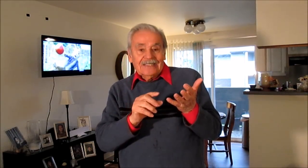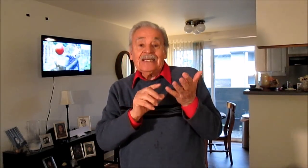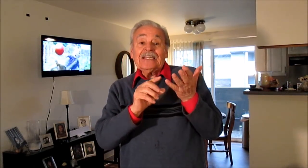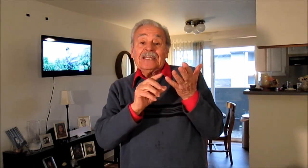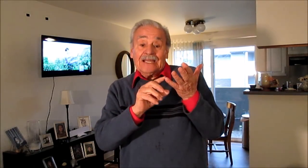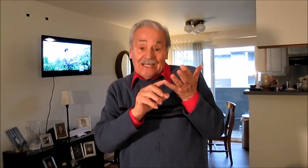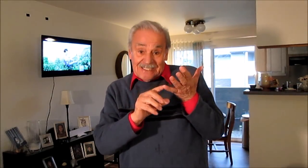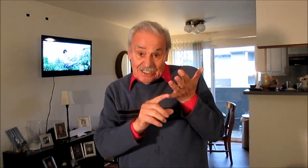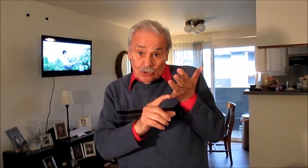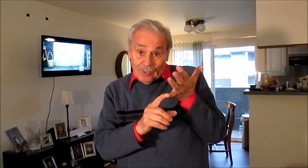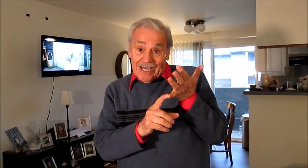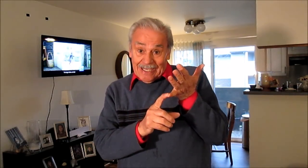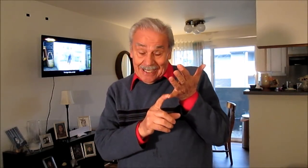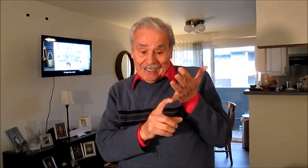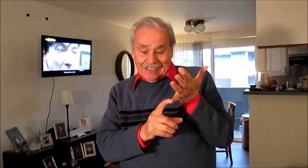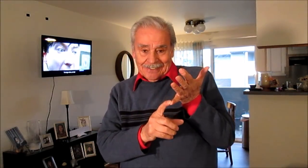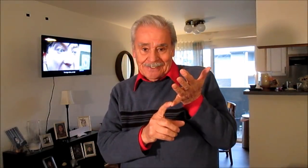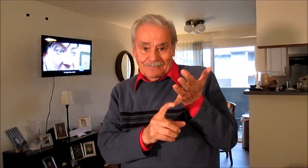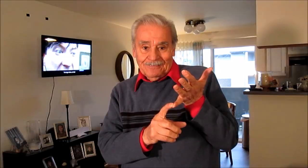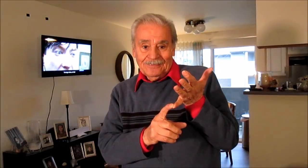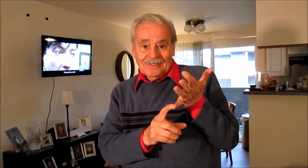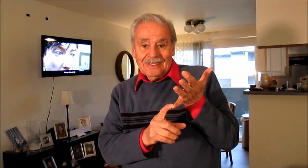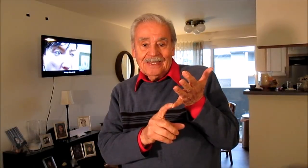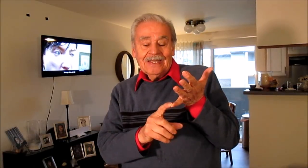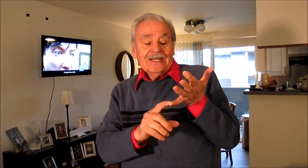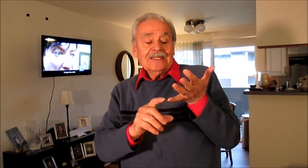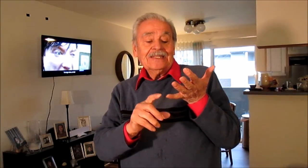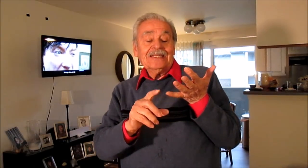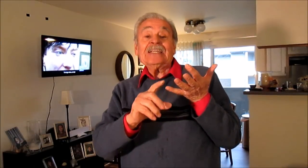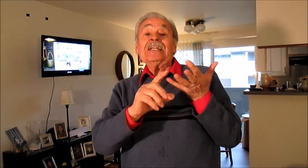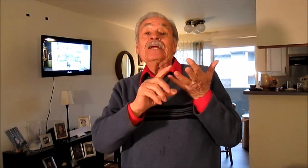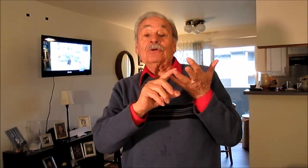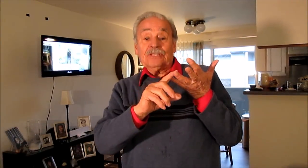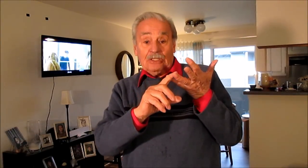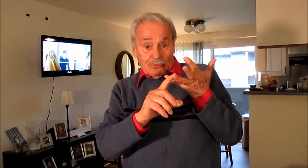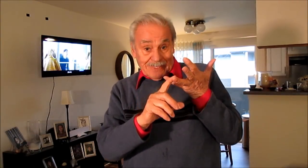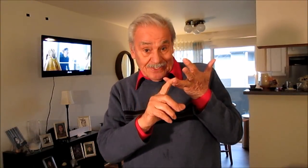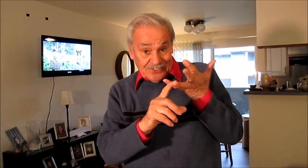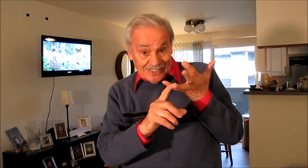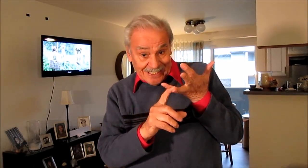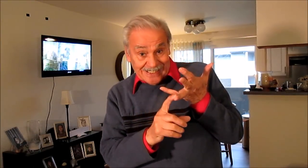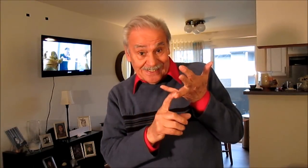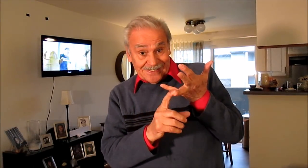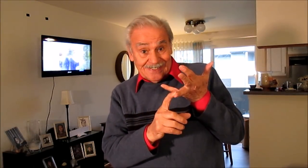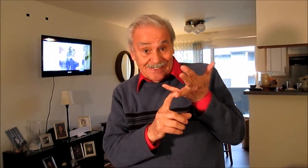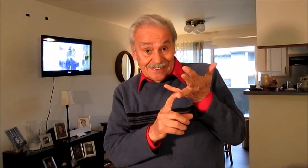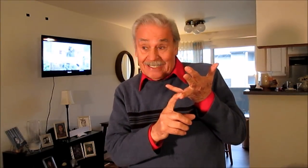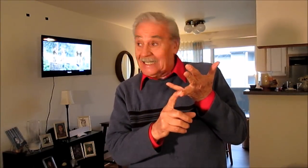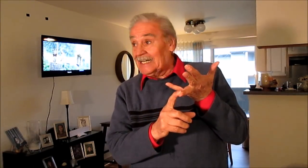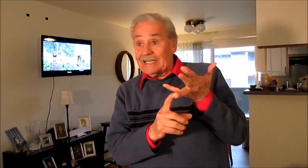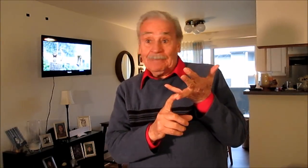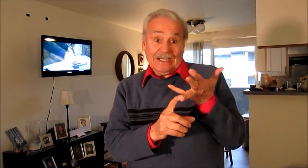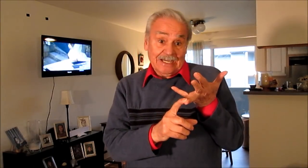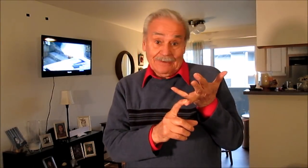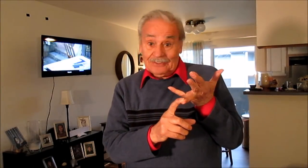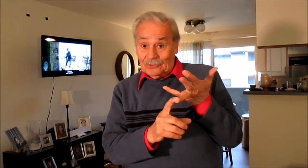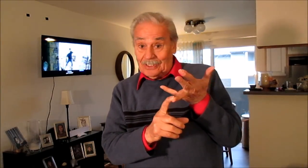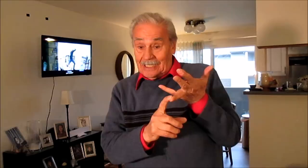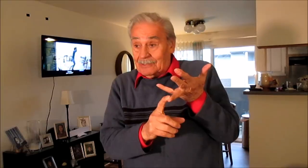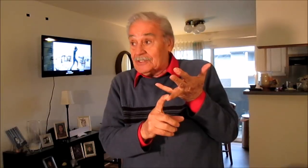tienen a Lázaro Bá en canas, tienen al contador Manzanares, que era el que manejaba todas las cosas